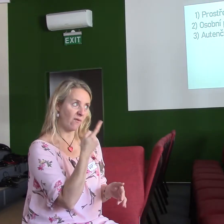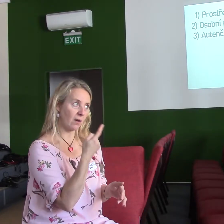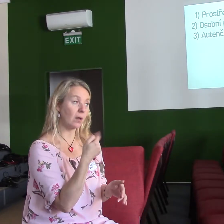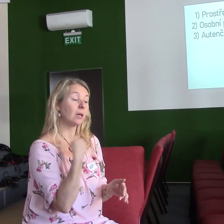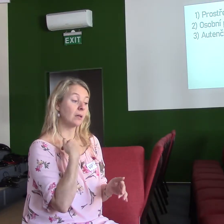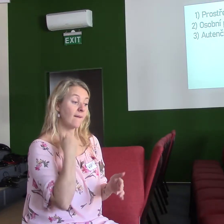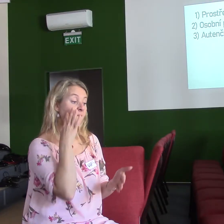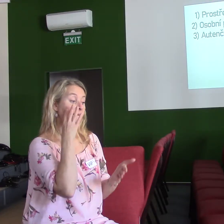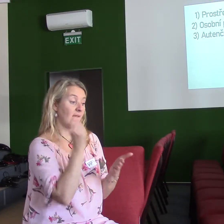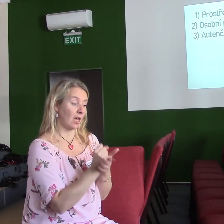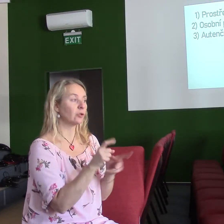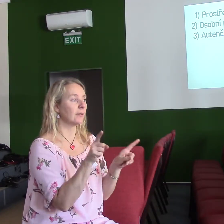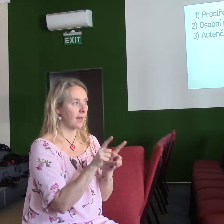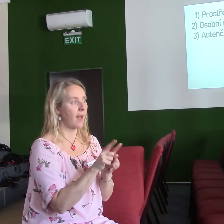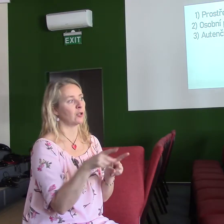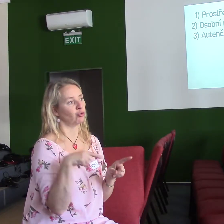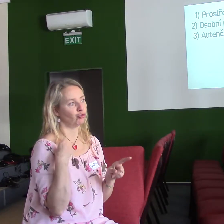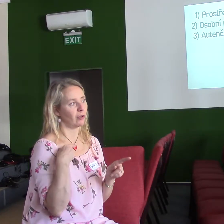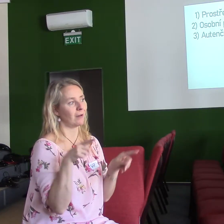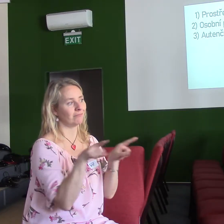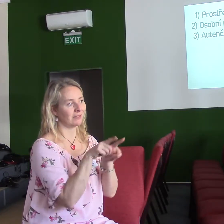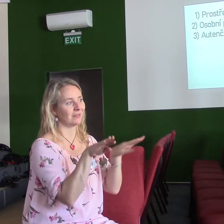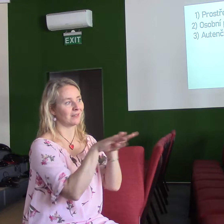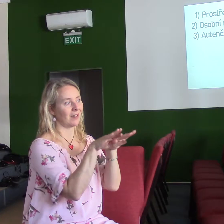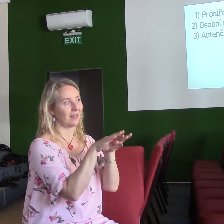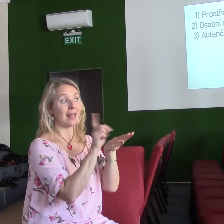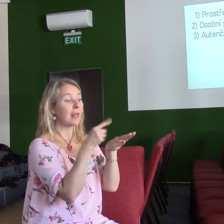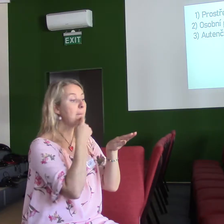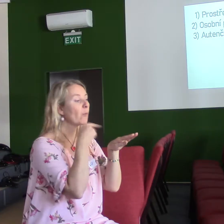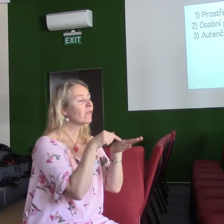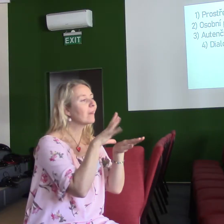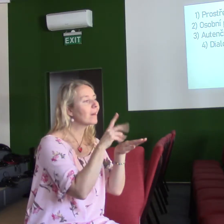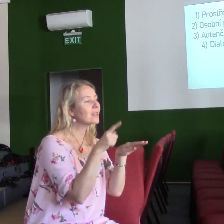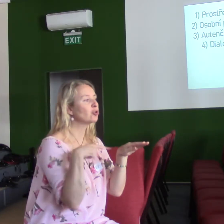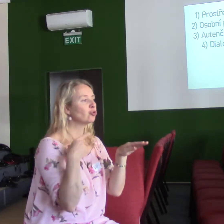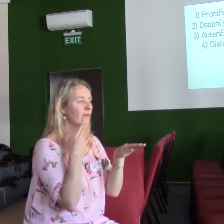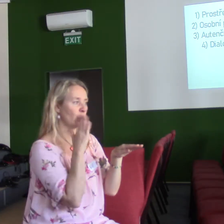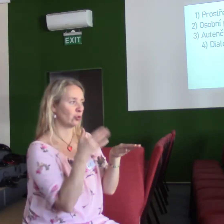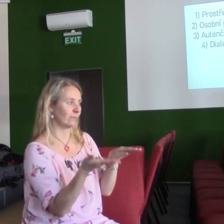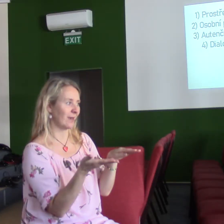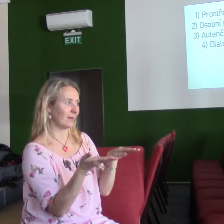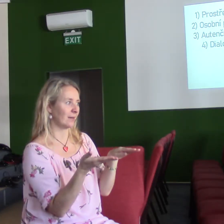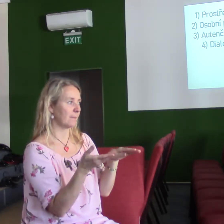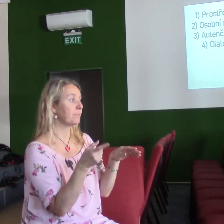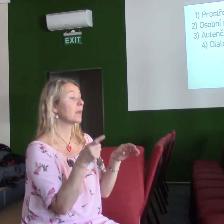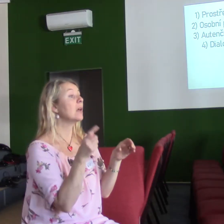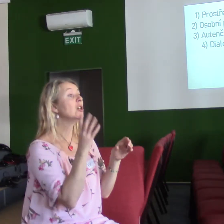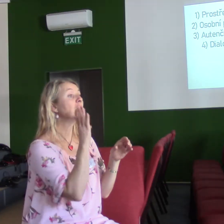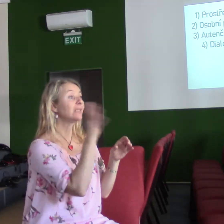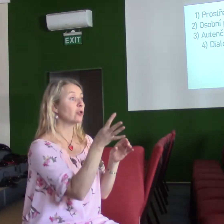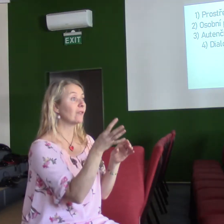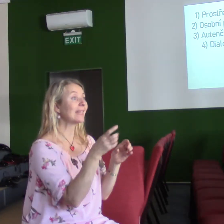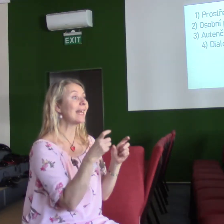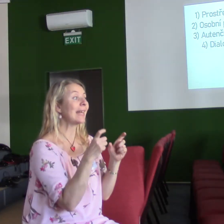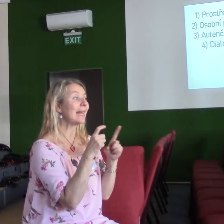věřil, tak to taky žil. Za třetí, za čtvrté, pardon, dialog. Dával